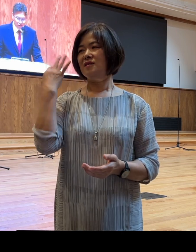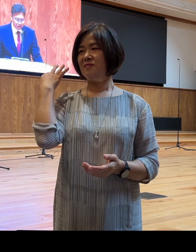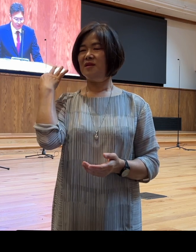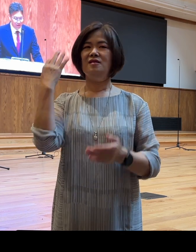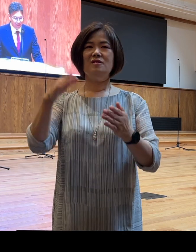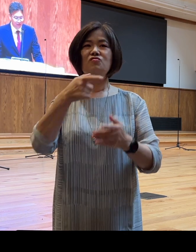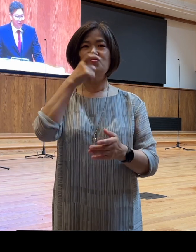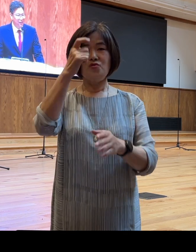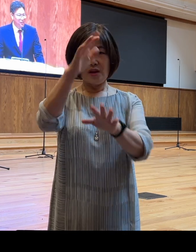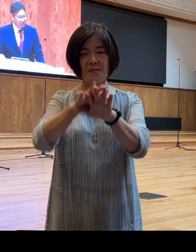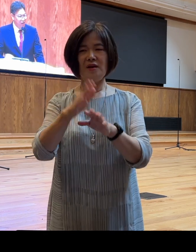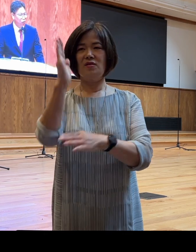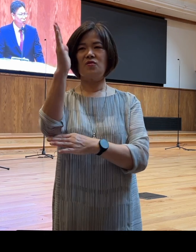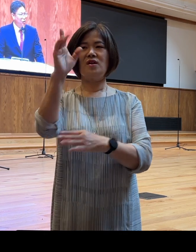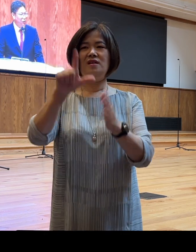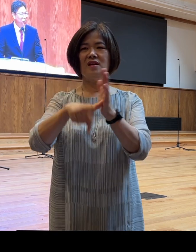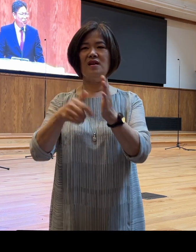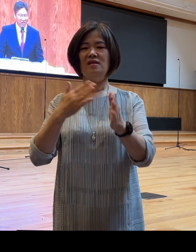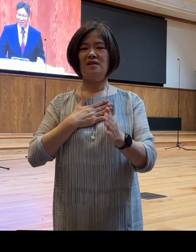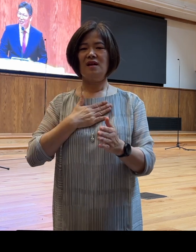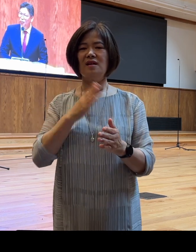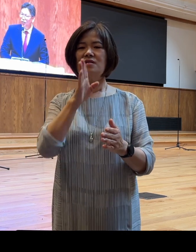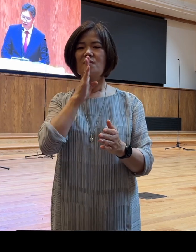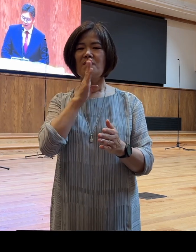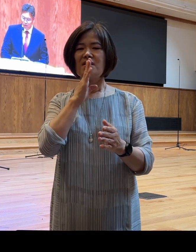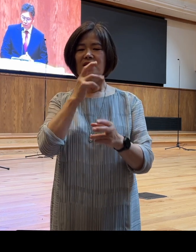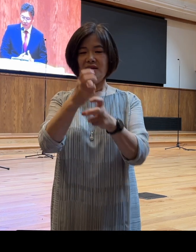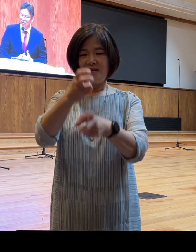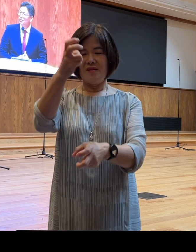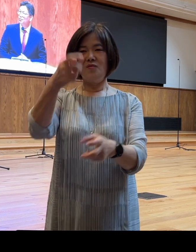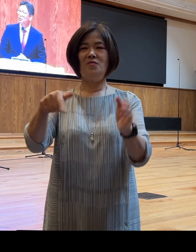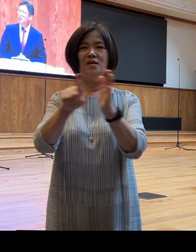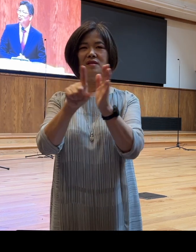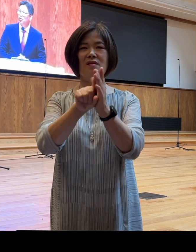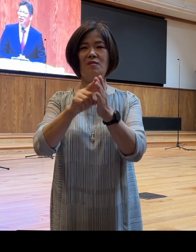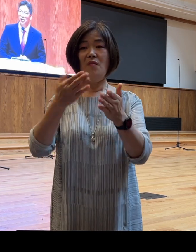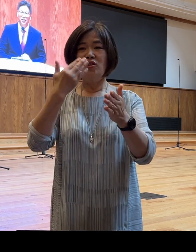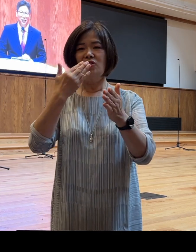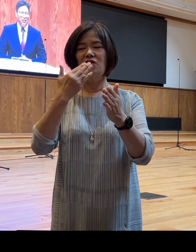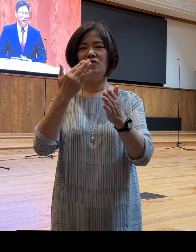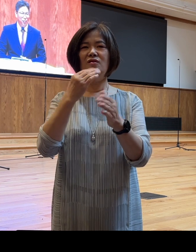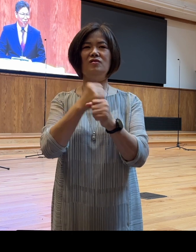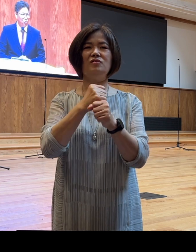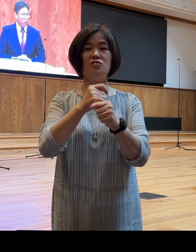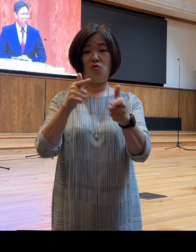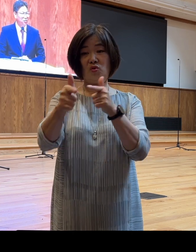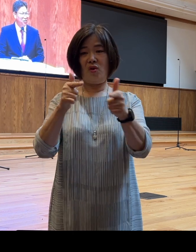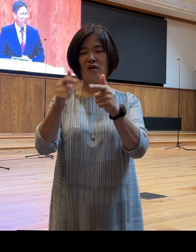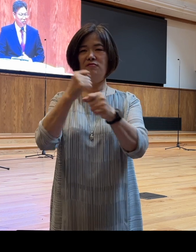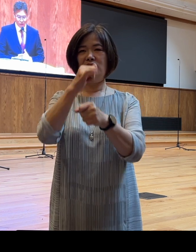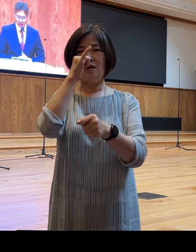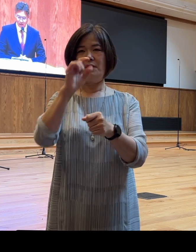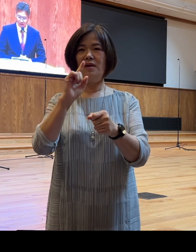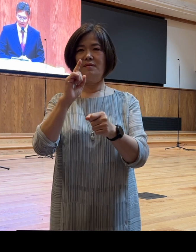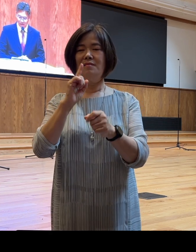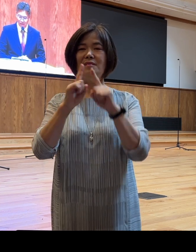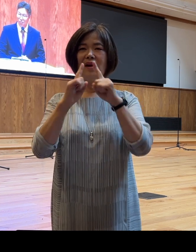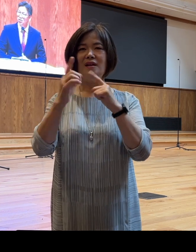제가 다이어트로 간헐적 단식을 하고 있다고 말씀을 드린 후에 몇몇 성도님들이 저의 감시자가